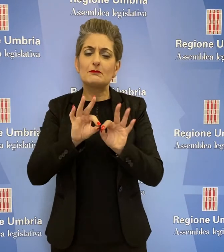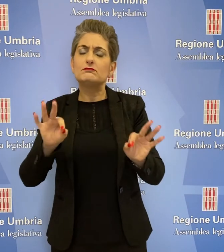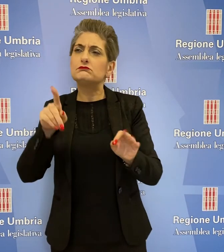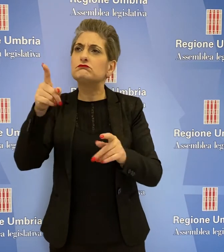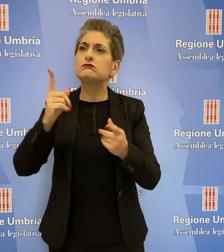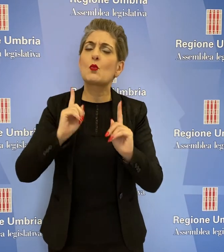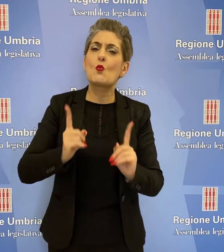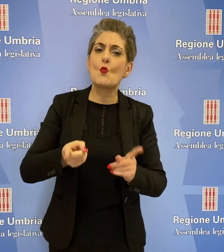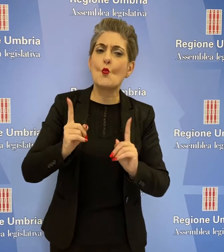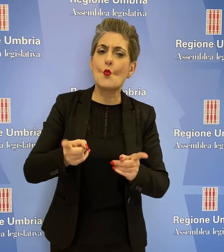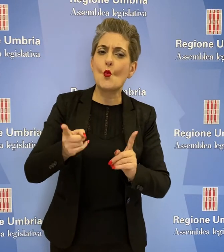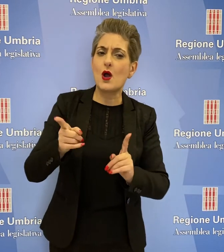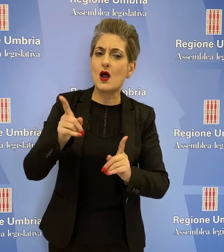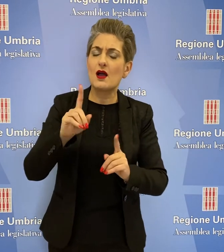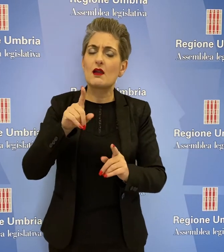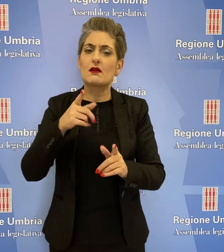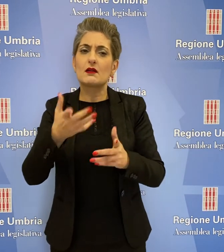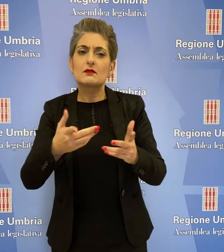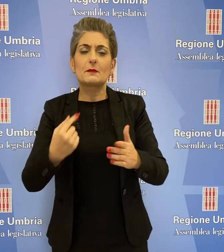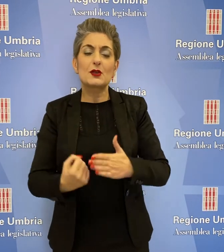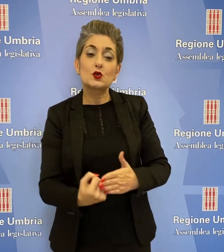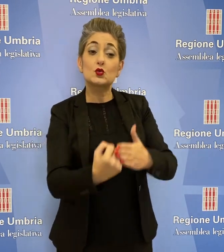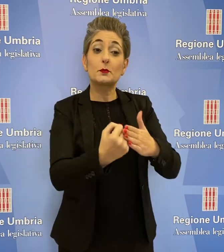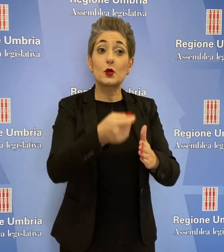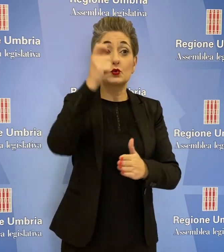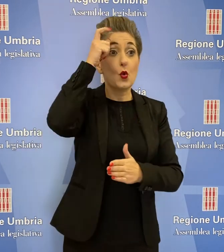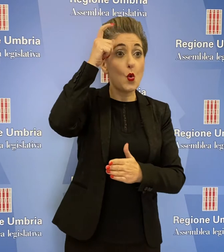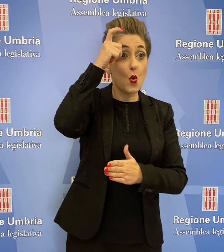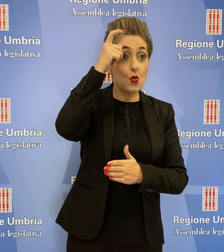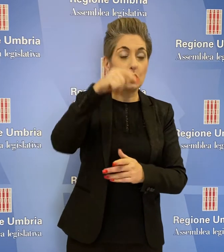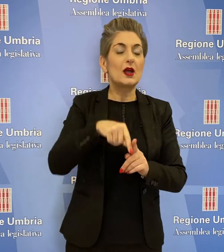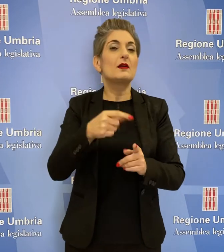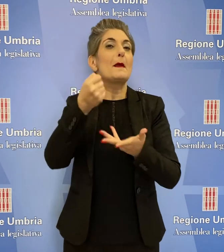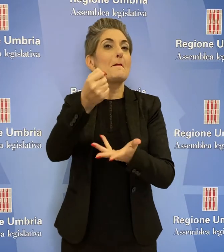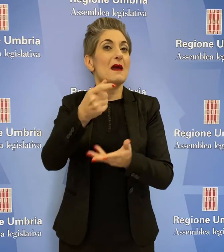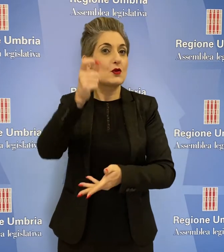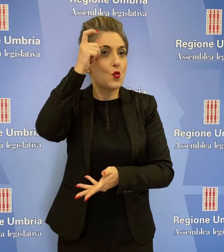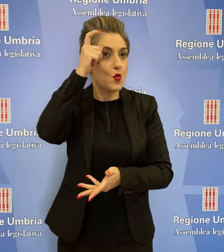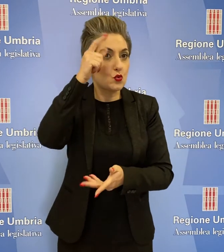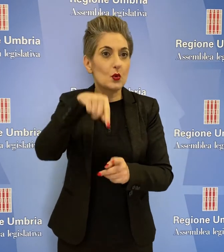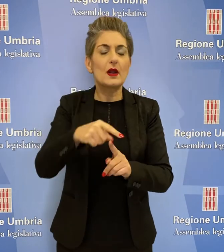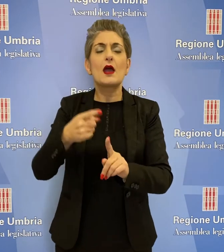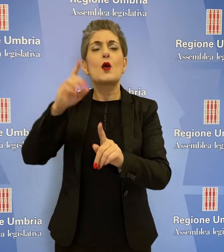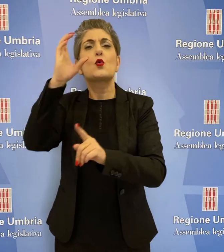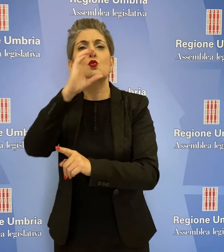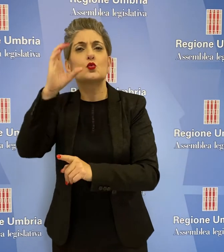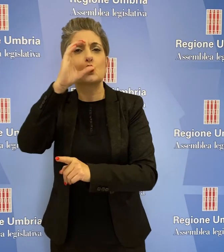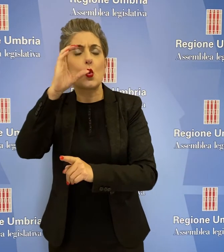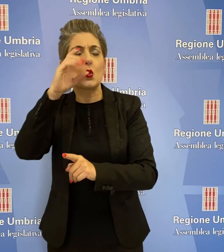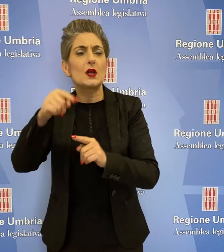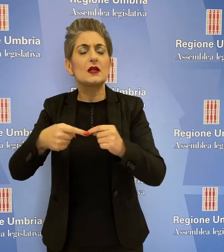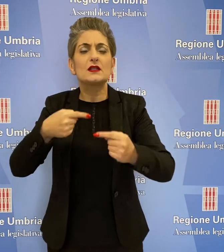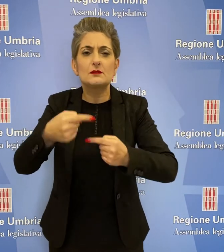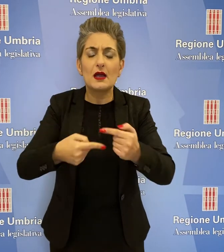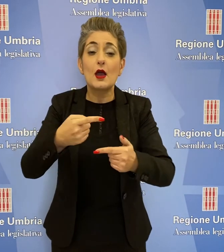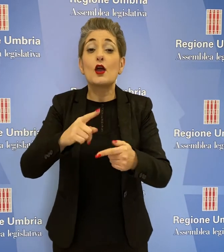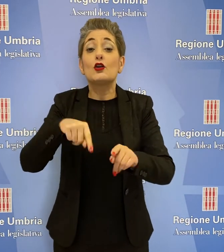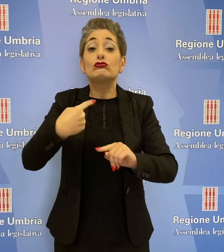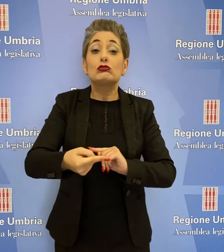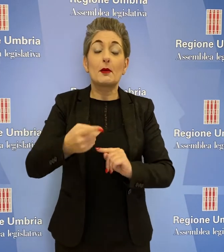misure adottate dalla Regione a sostegno della cultura, dei beni culturali e del turismo a seguito